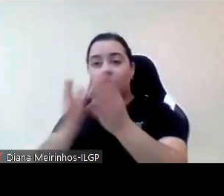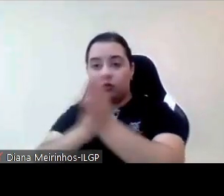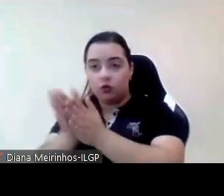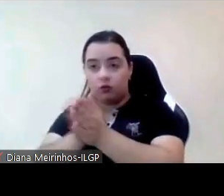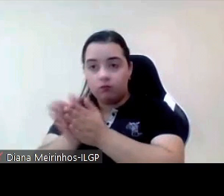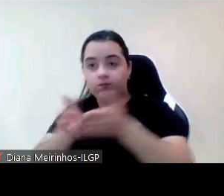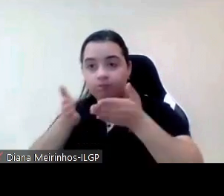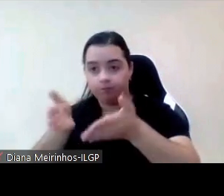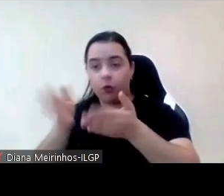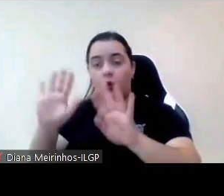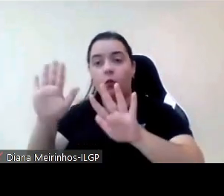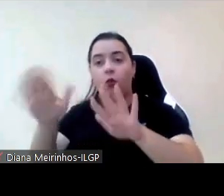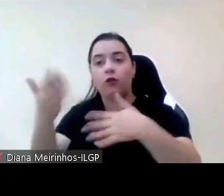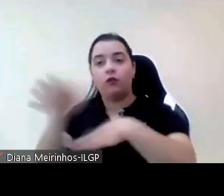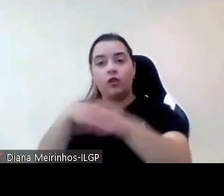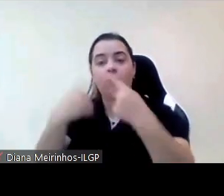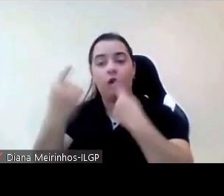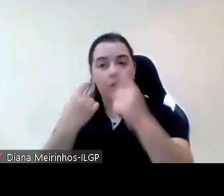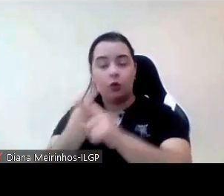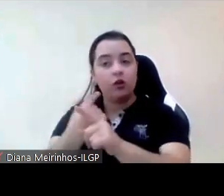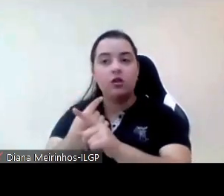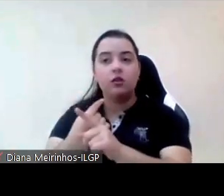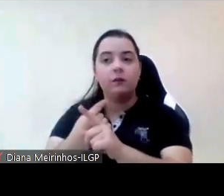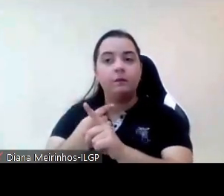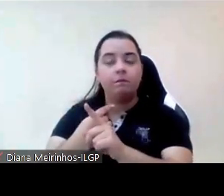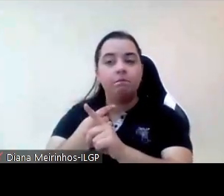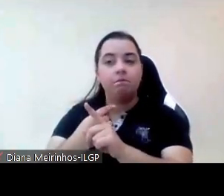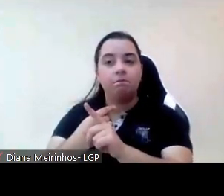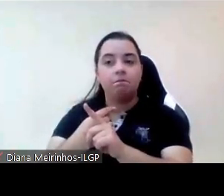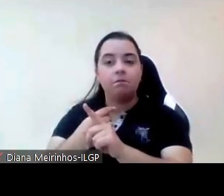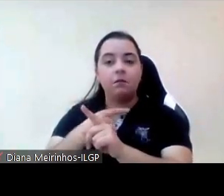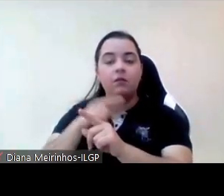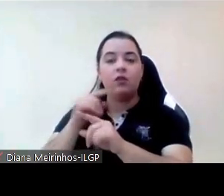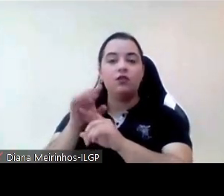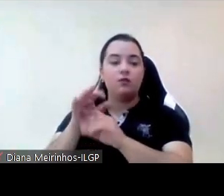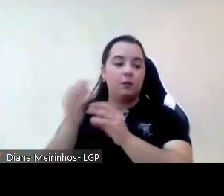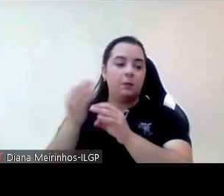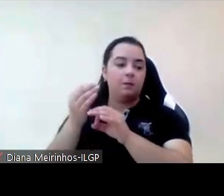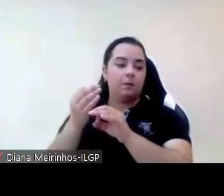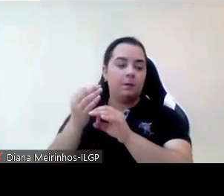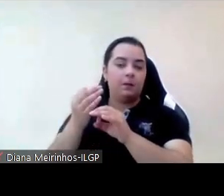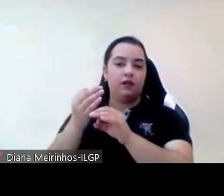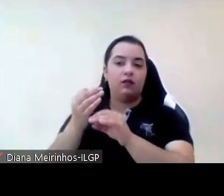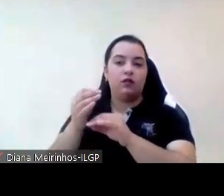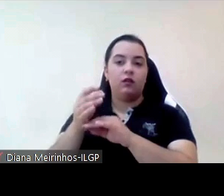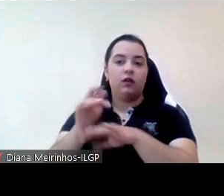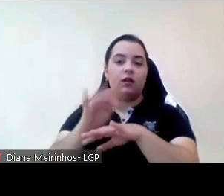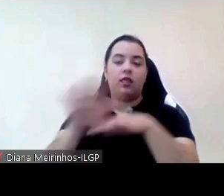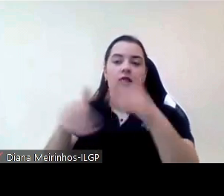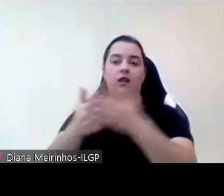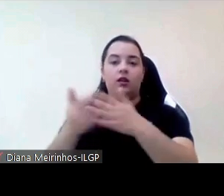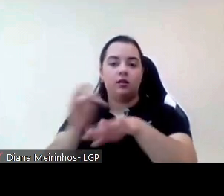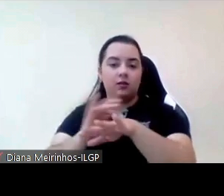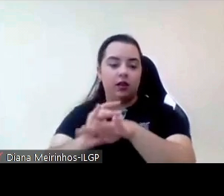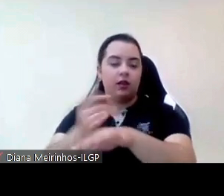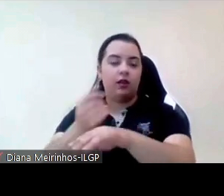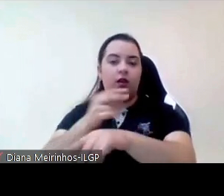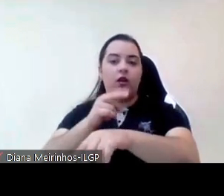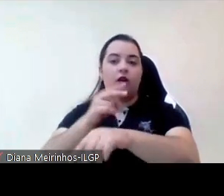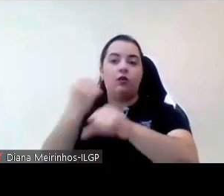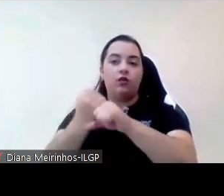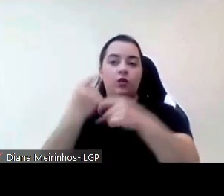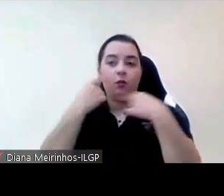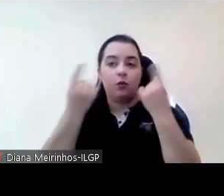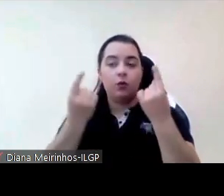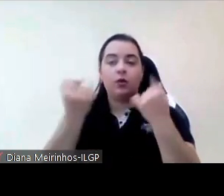acho que o facto de visibilizar estas situações em todos nós na nível da função pública das entidades pode nos dar